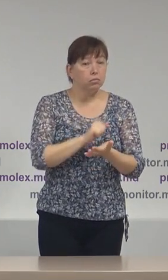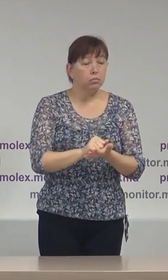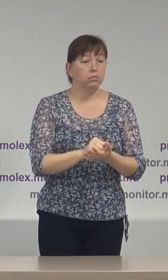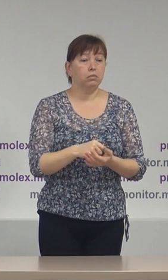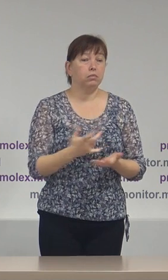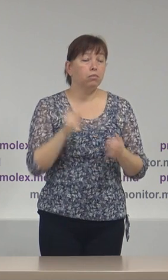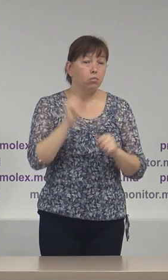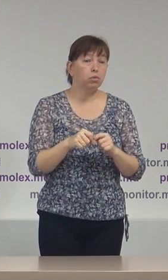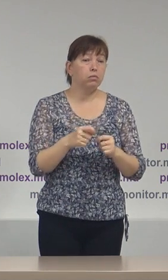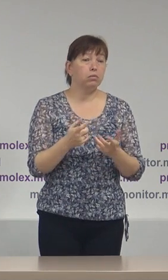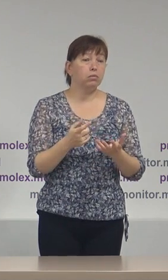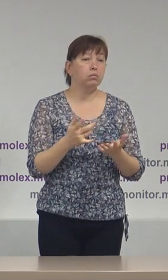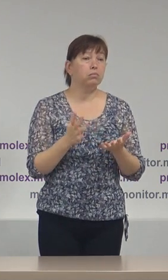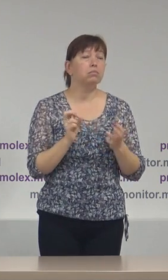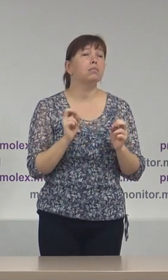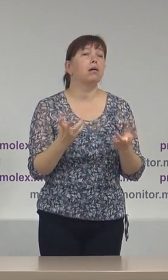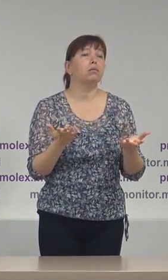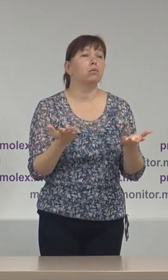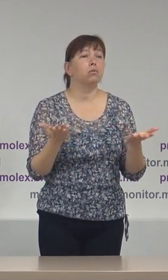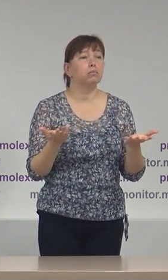poate servi mai mult ca